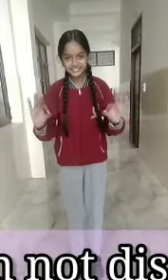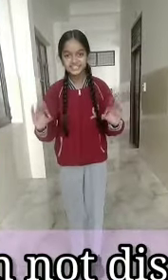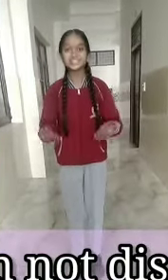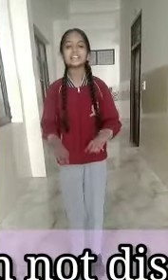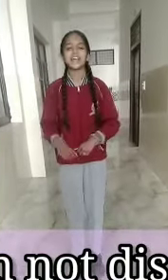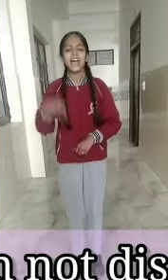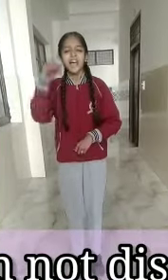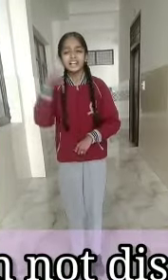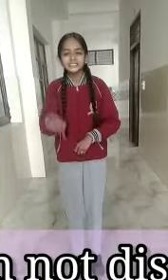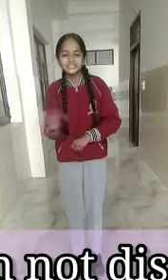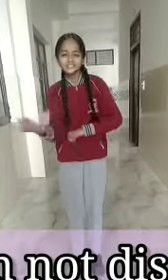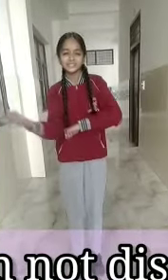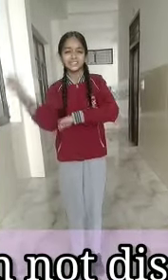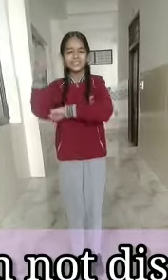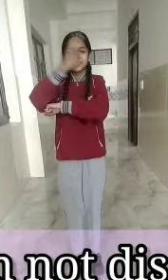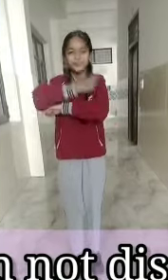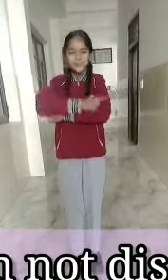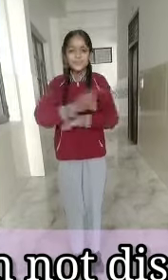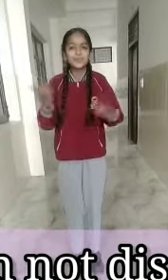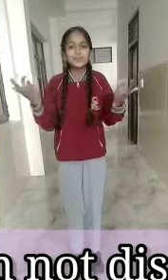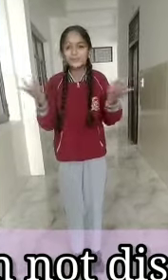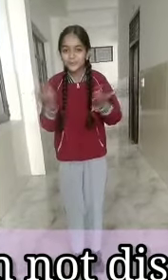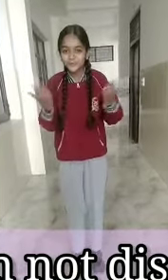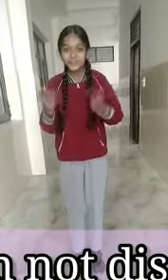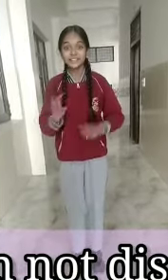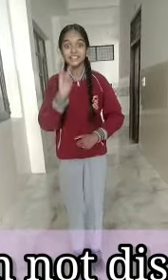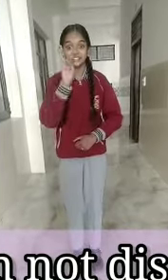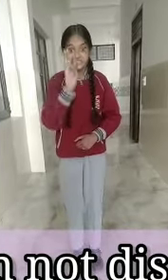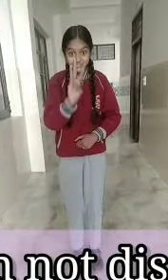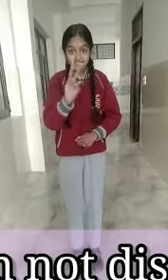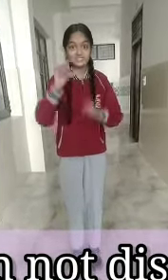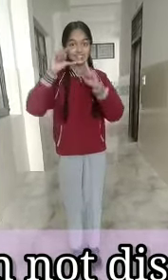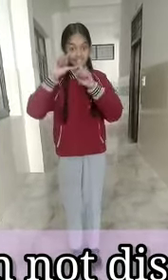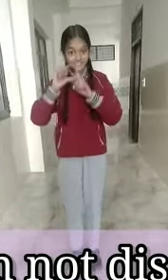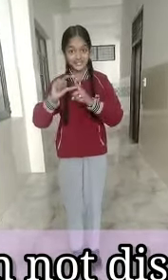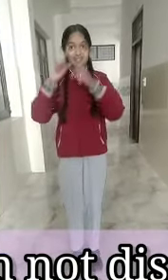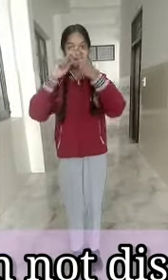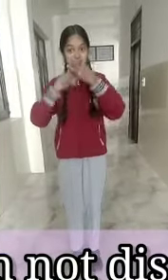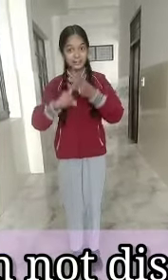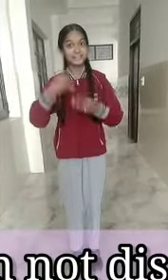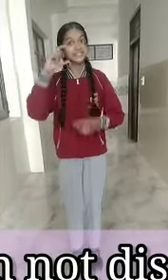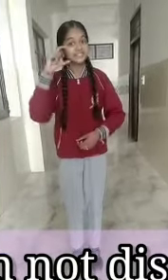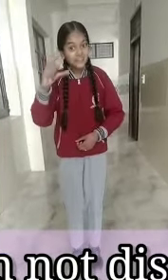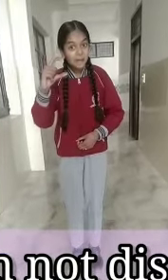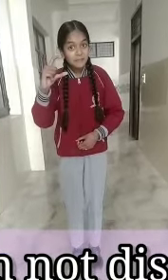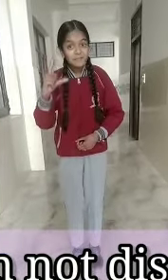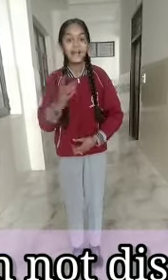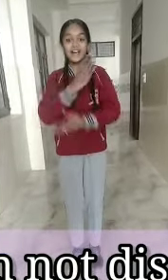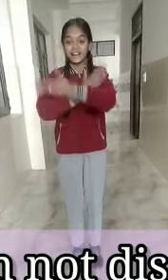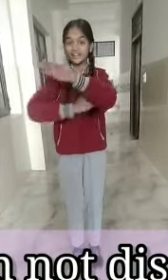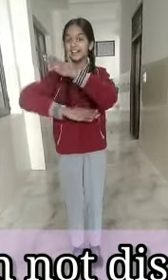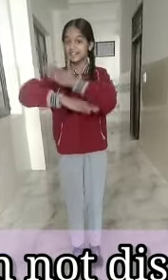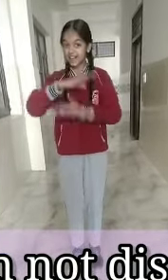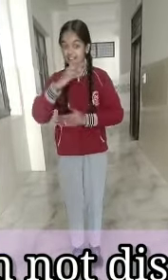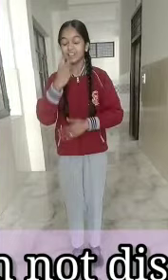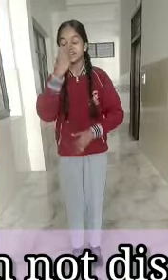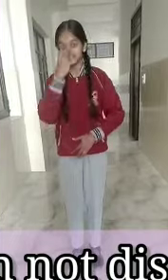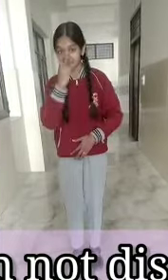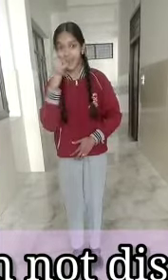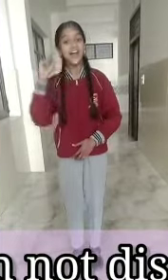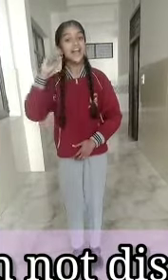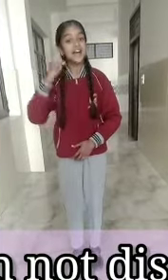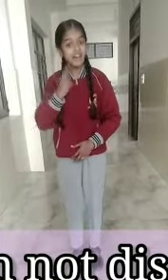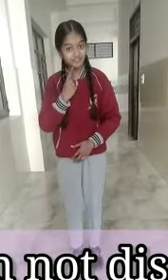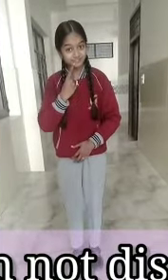مقدم توفاں سے ہی تو لڑنے خدا نے تجھے گڑھا دی